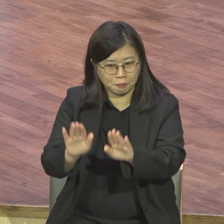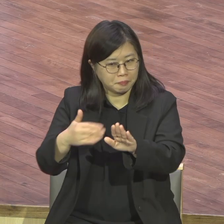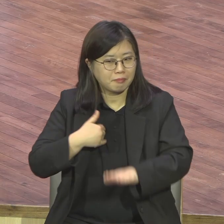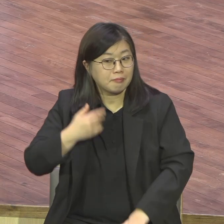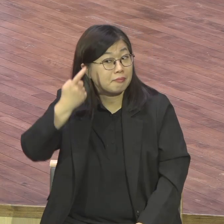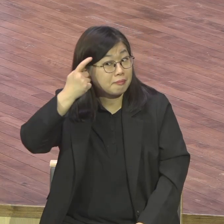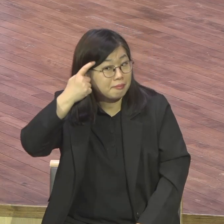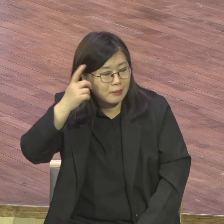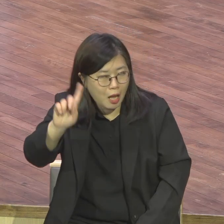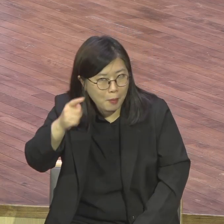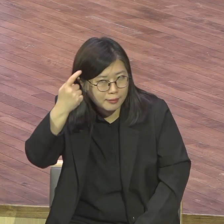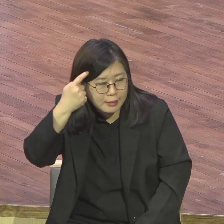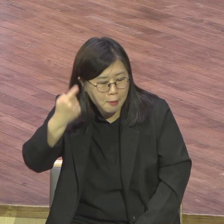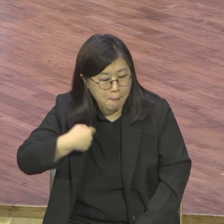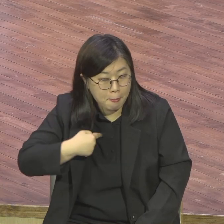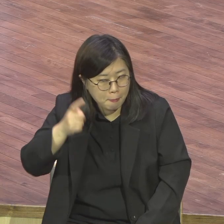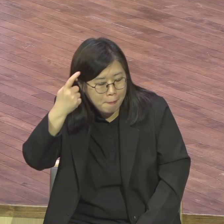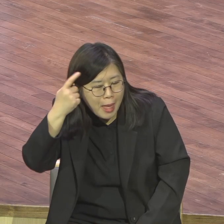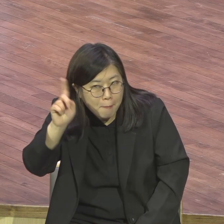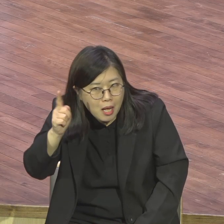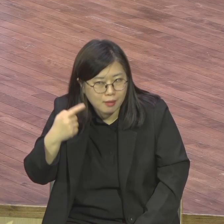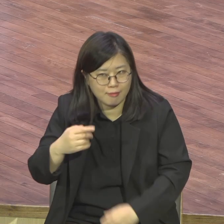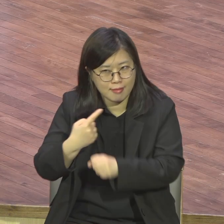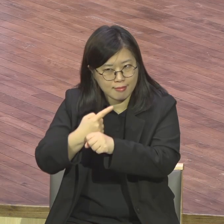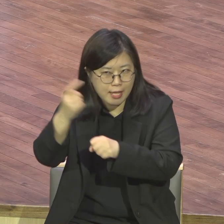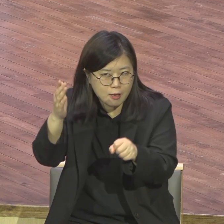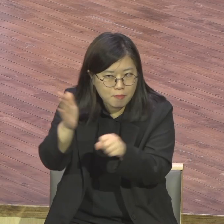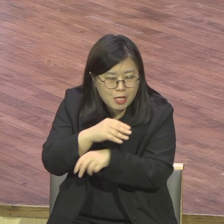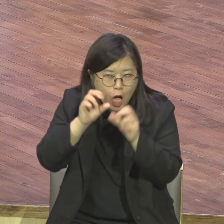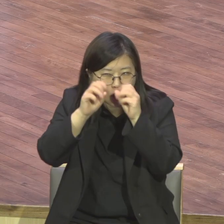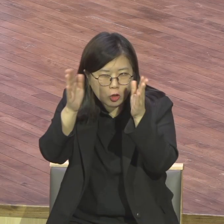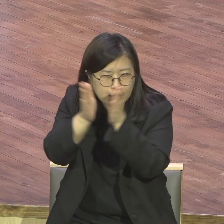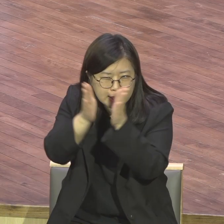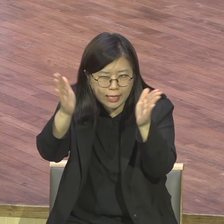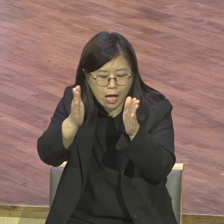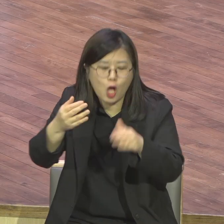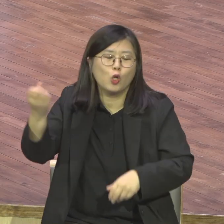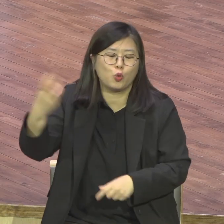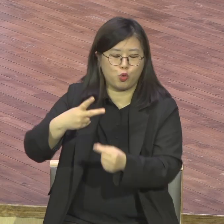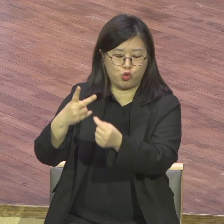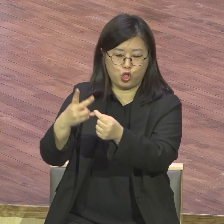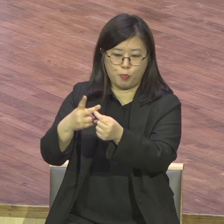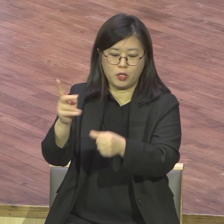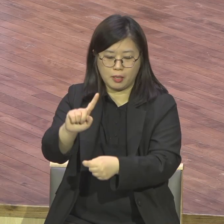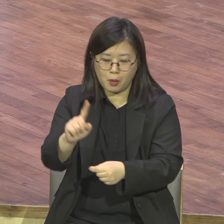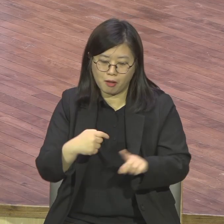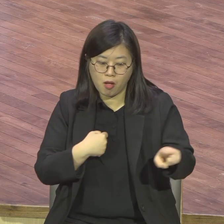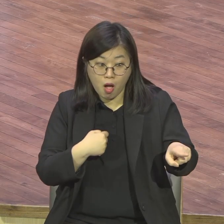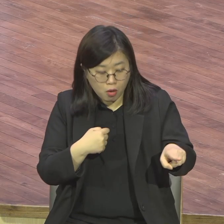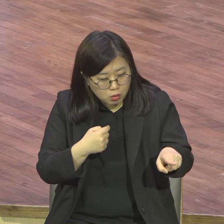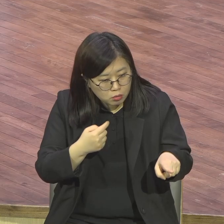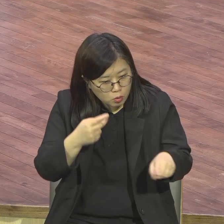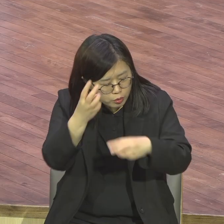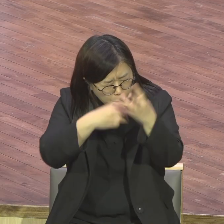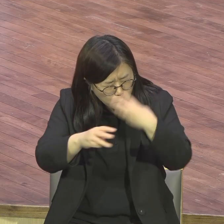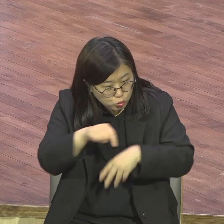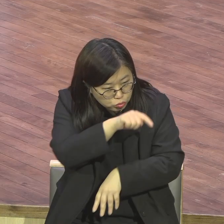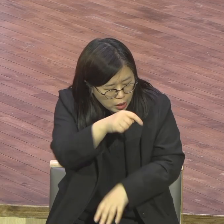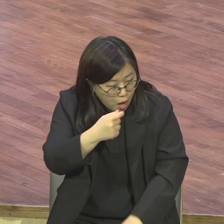해외 미국의 유명한 뭡니까 아이빌리 회사 그 학교 같은데 아이빌리 이거